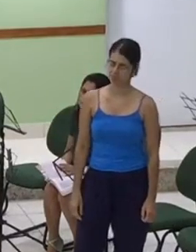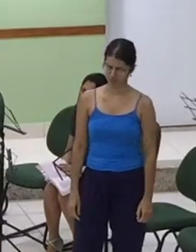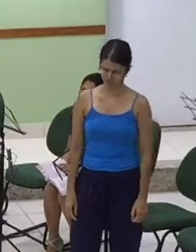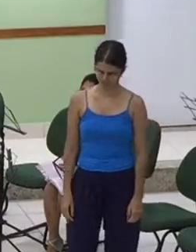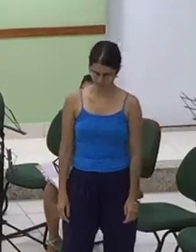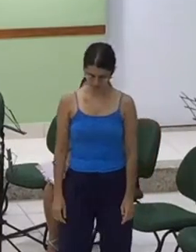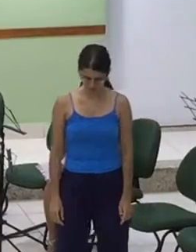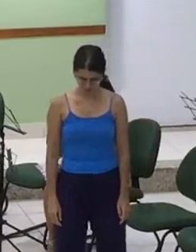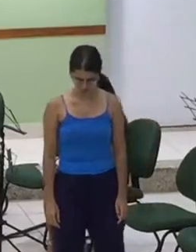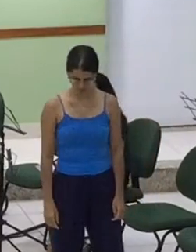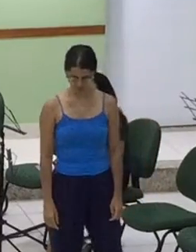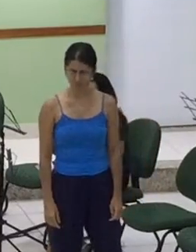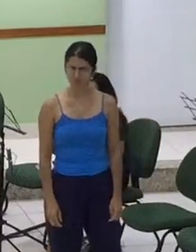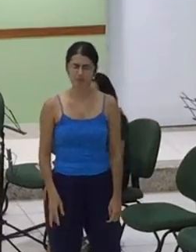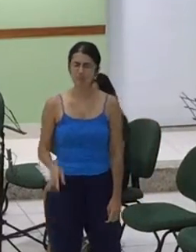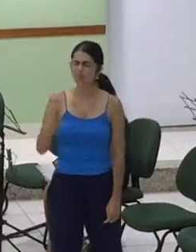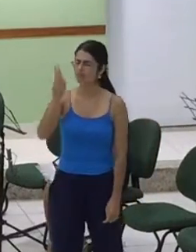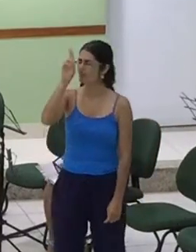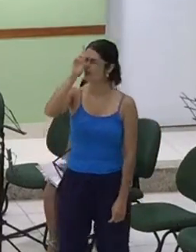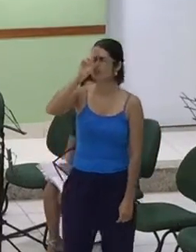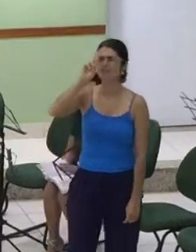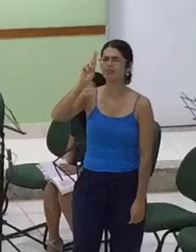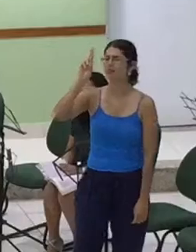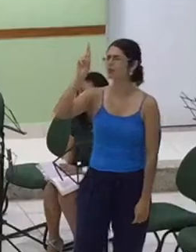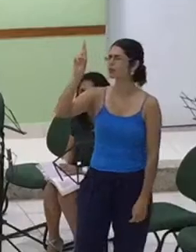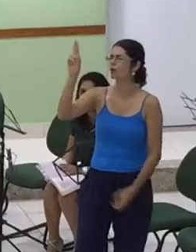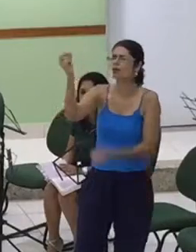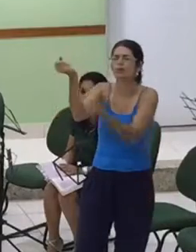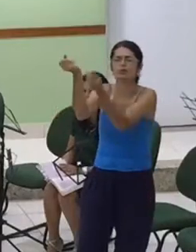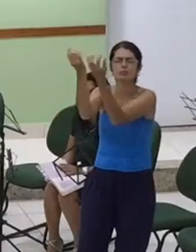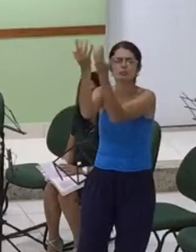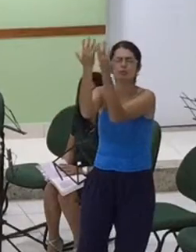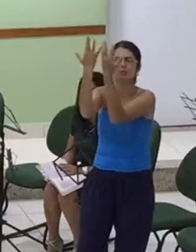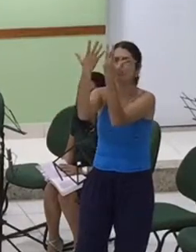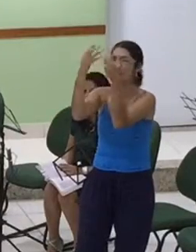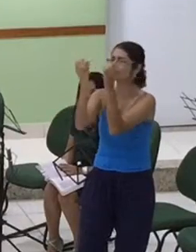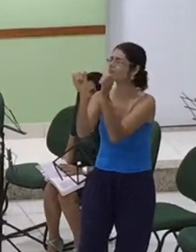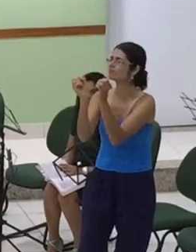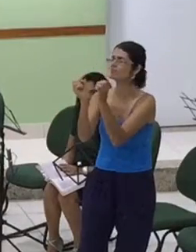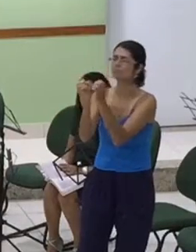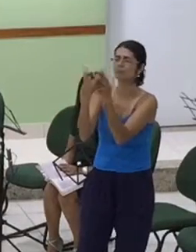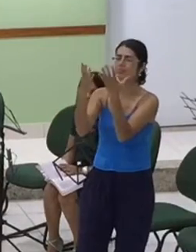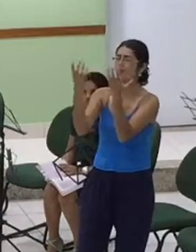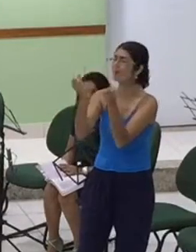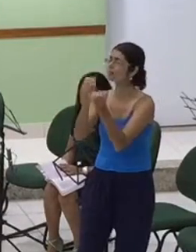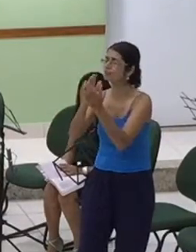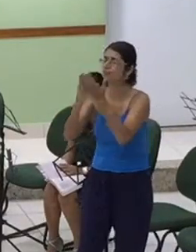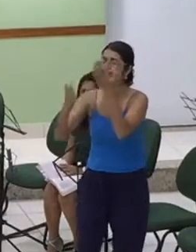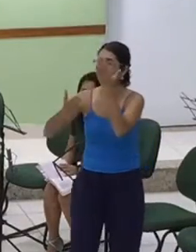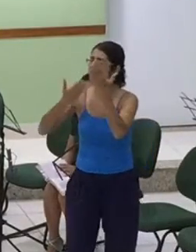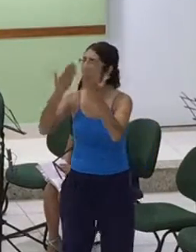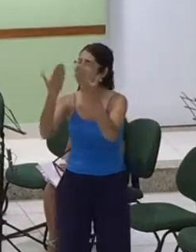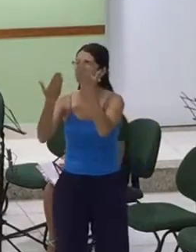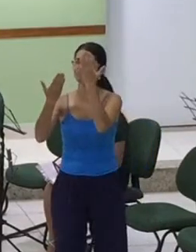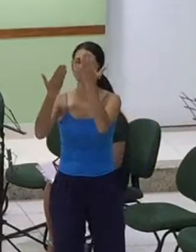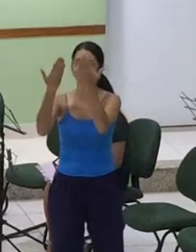Senhor, são muitas delas, muitos milagres Muitas maravilhas, são os amigos da nossa vida